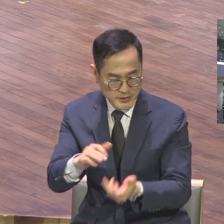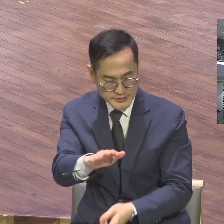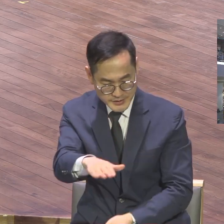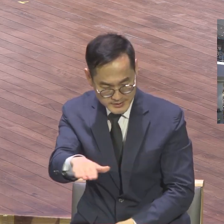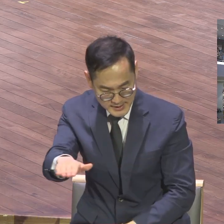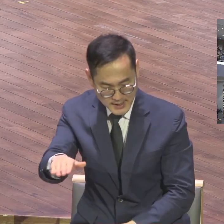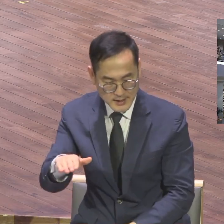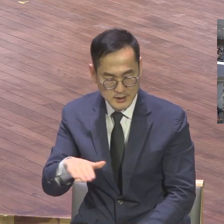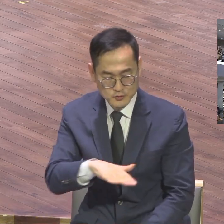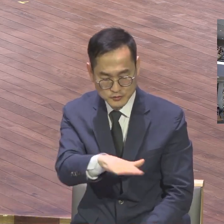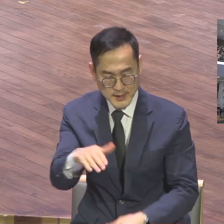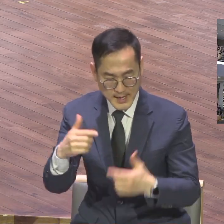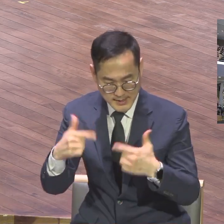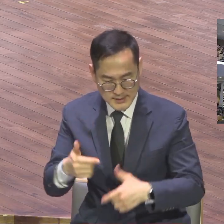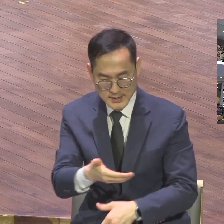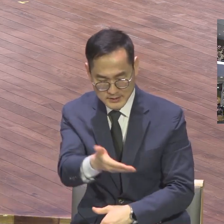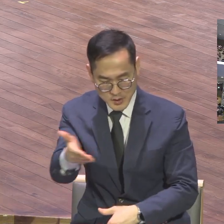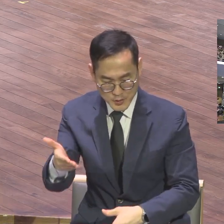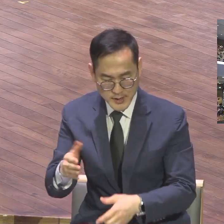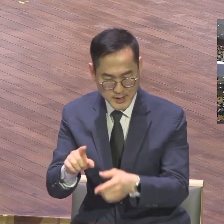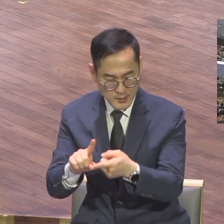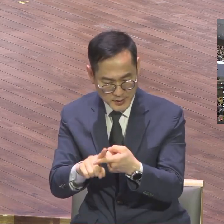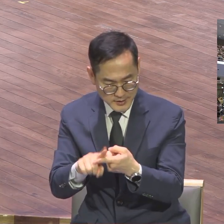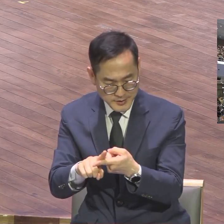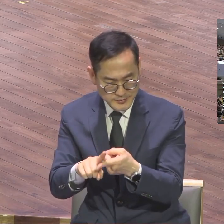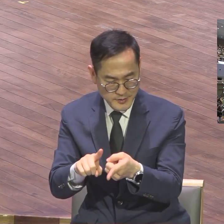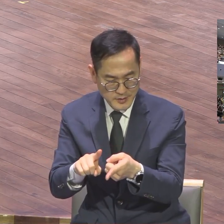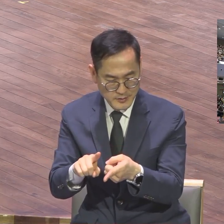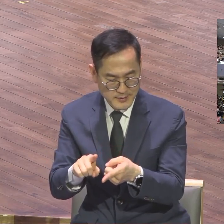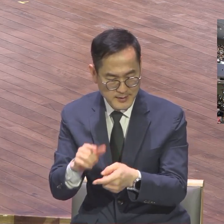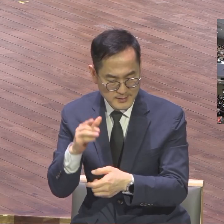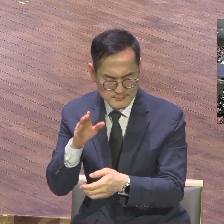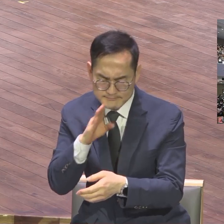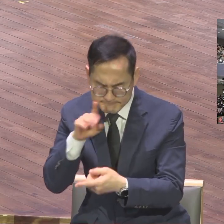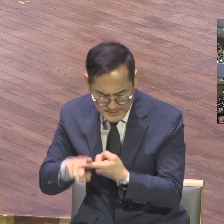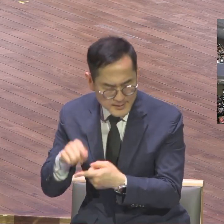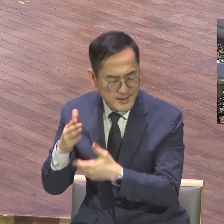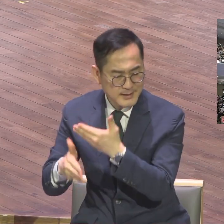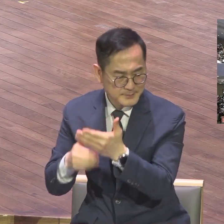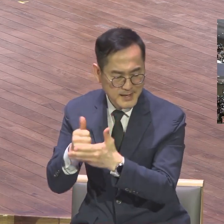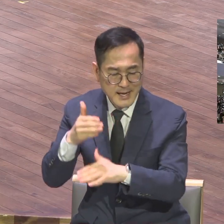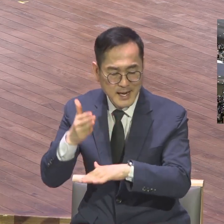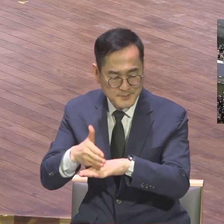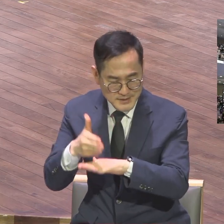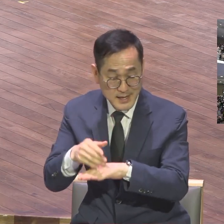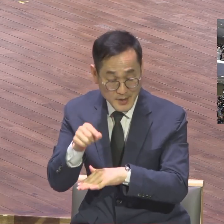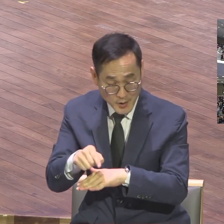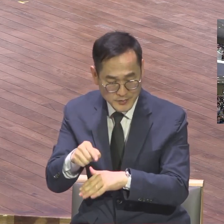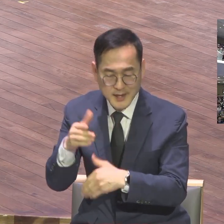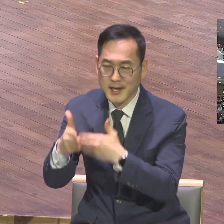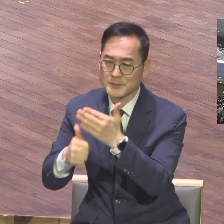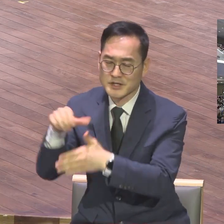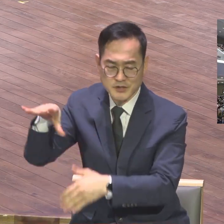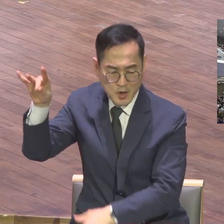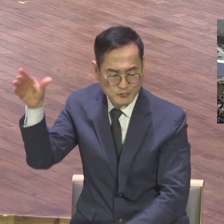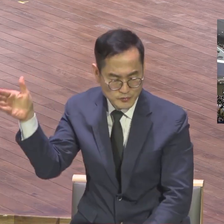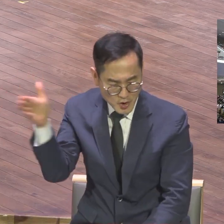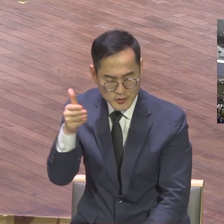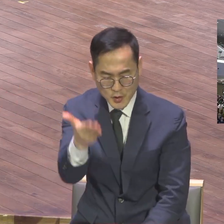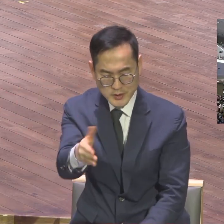형제들아 우리가 항상 너희에 관하여 마땅히 하나님께 감사할 것은 하나님이 처음부터 너희를